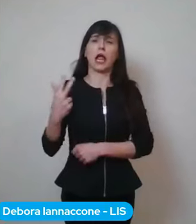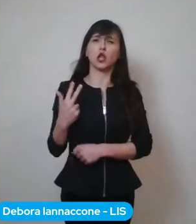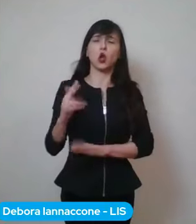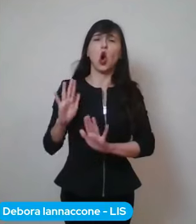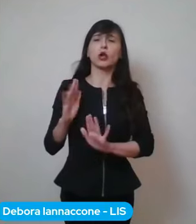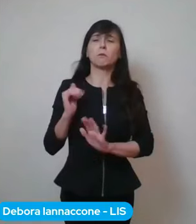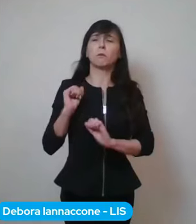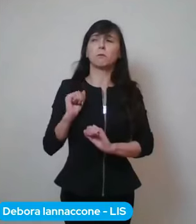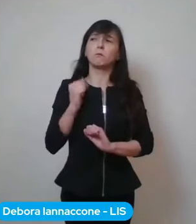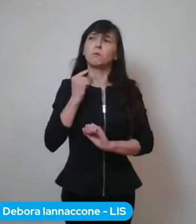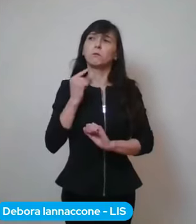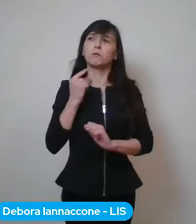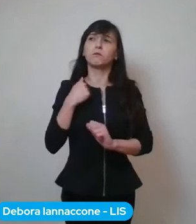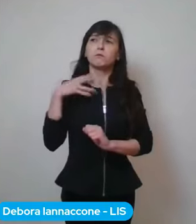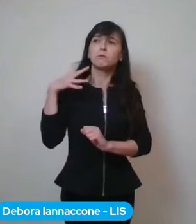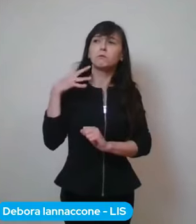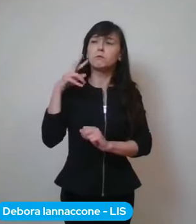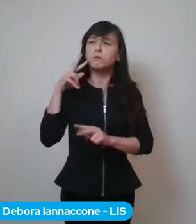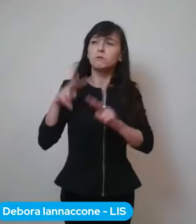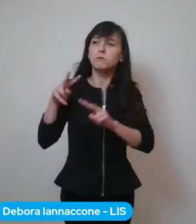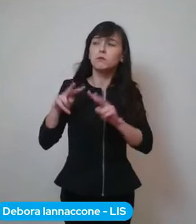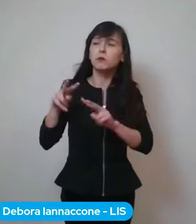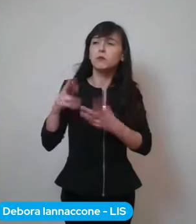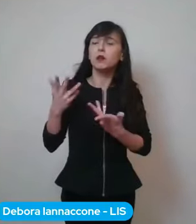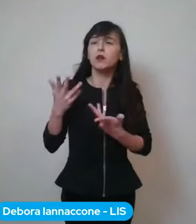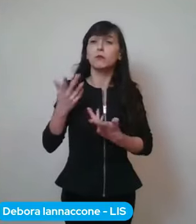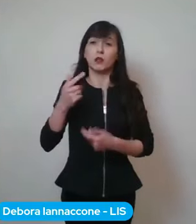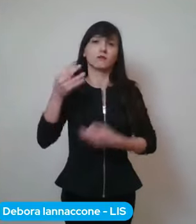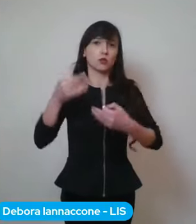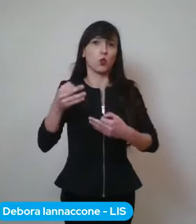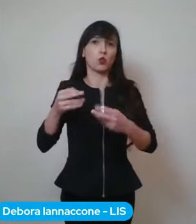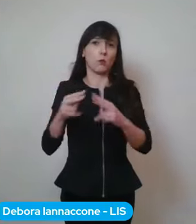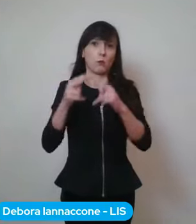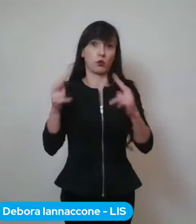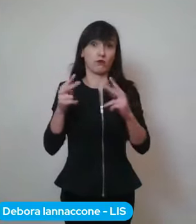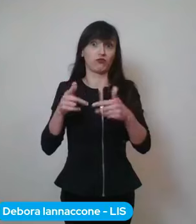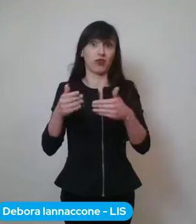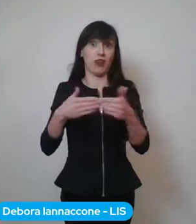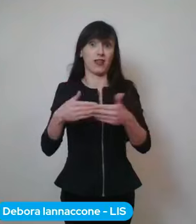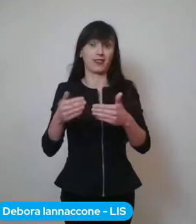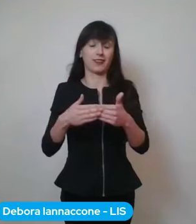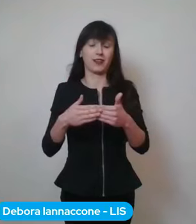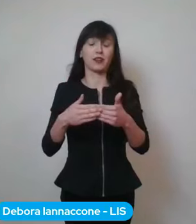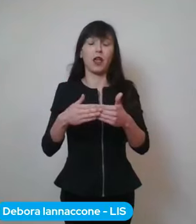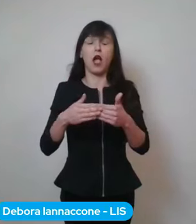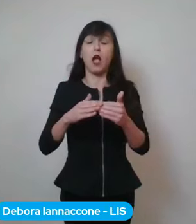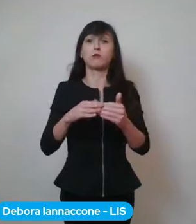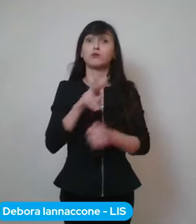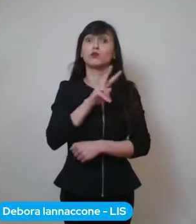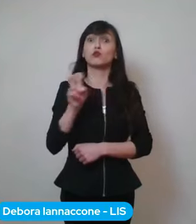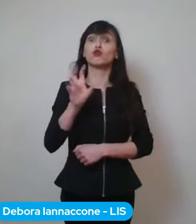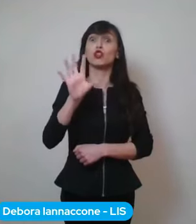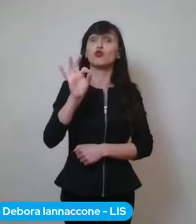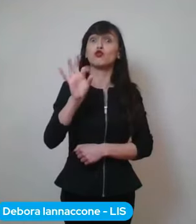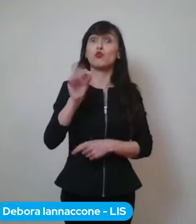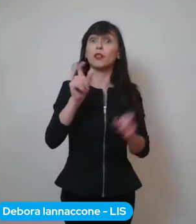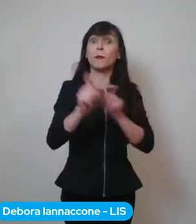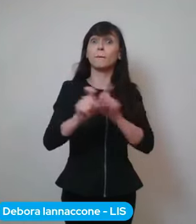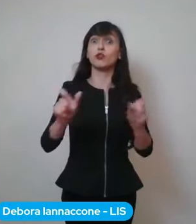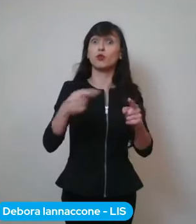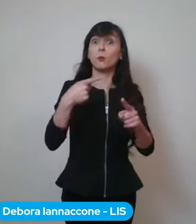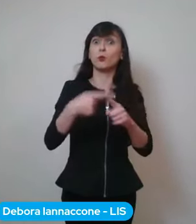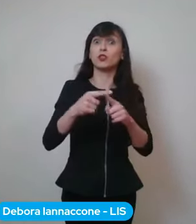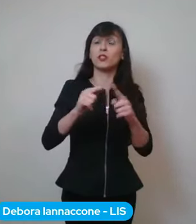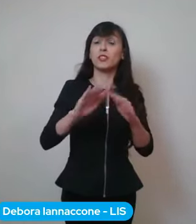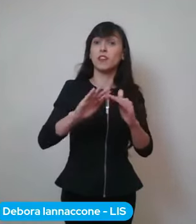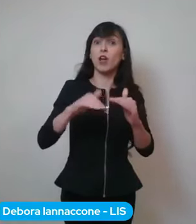mediamente, e questo vale sicuramente per la nostra provincia, al di sopra dei 250 casi rispetto